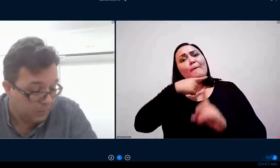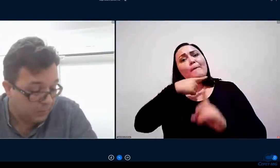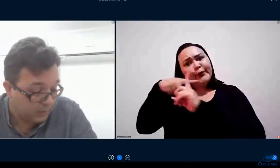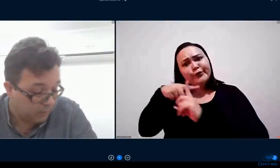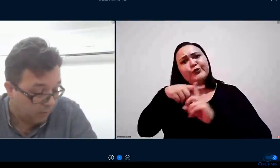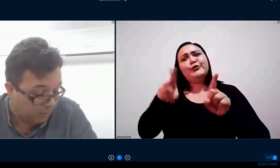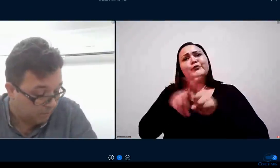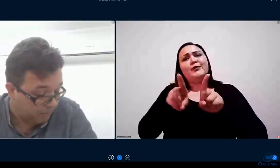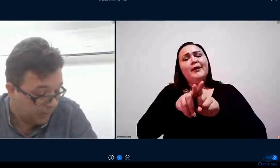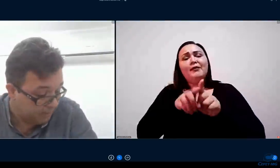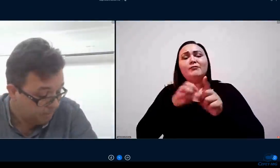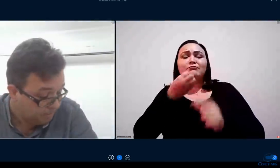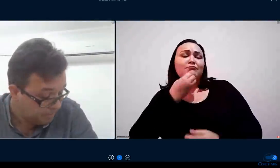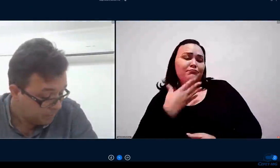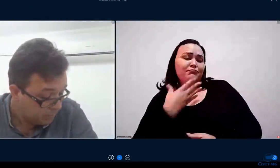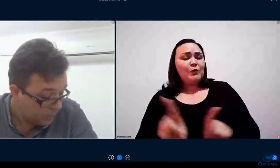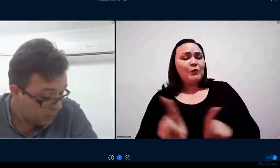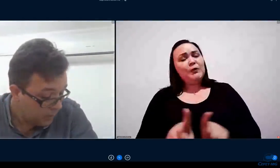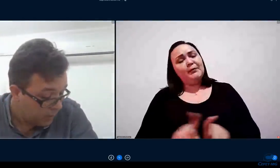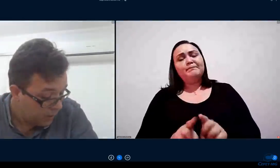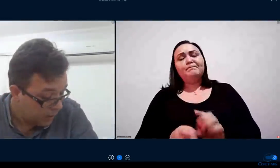pena de certa forma tá